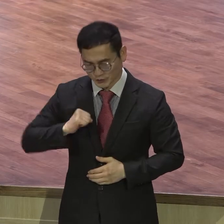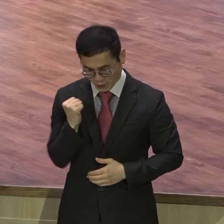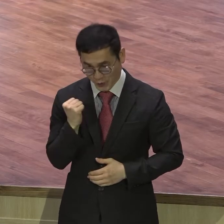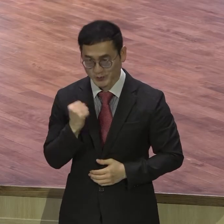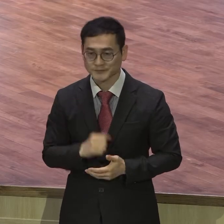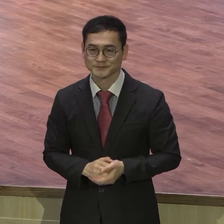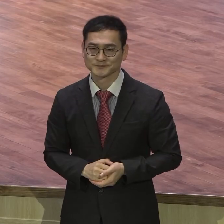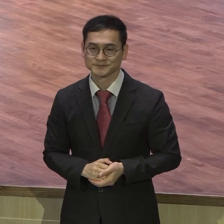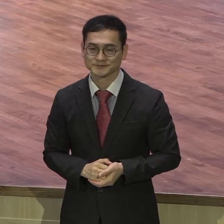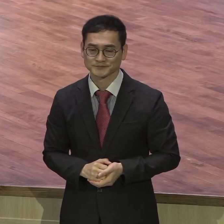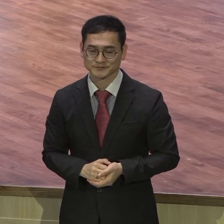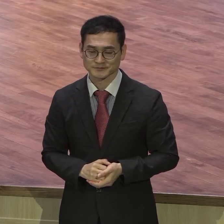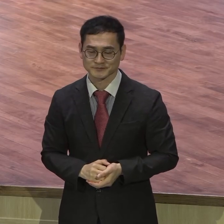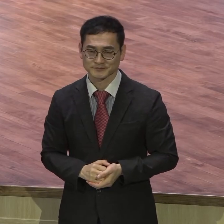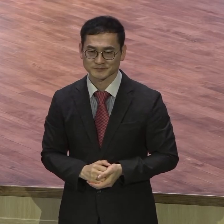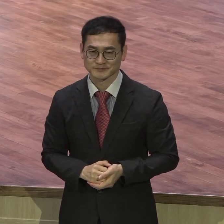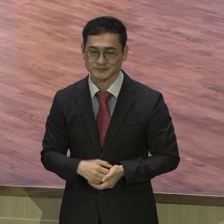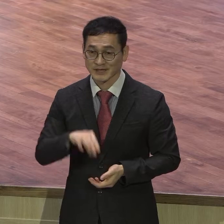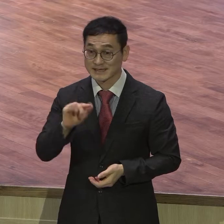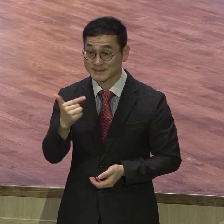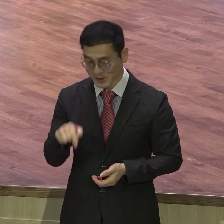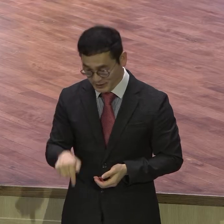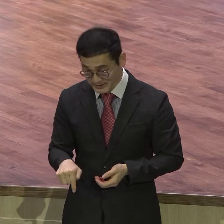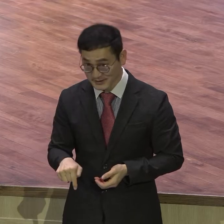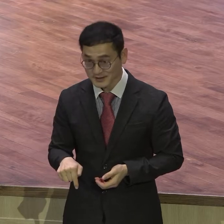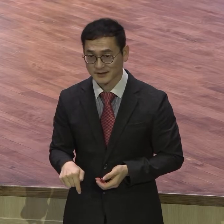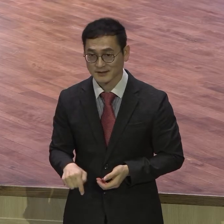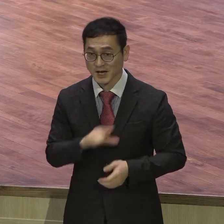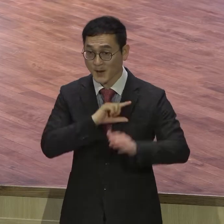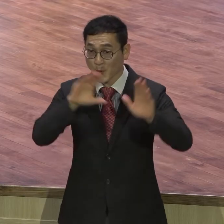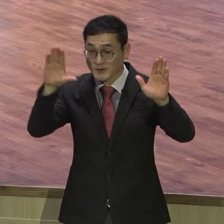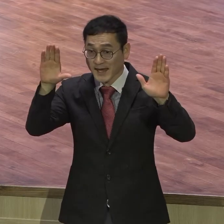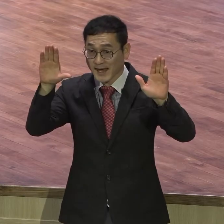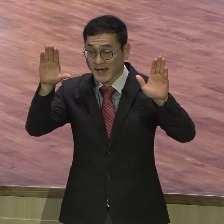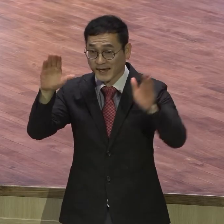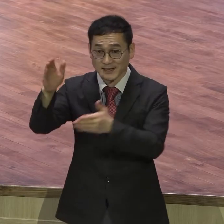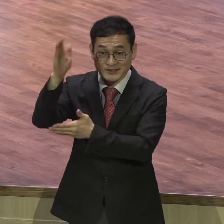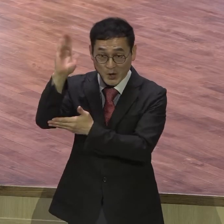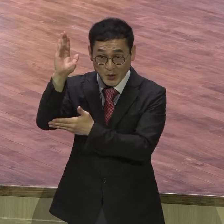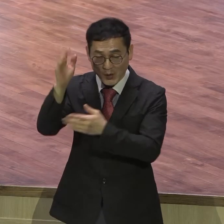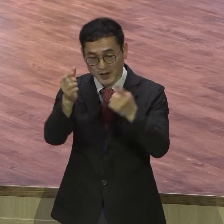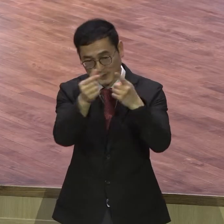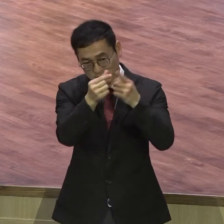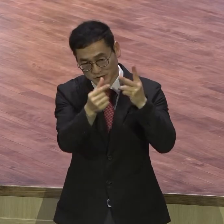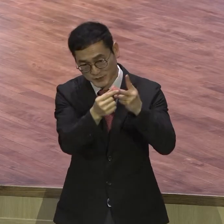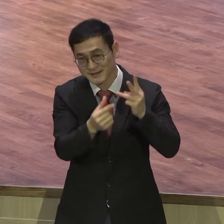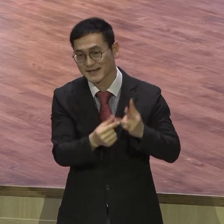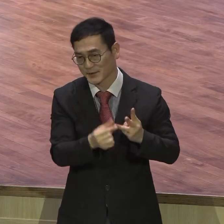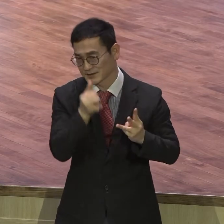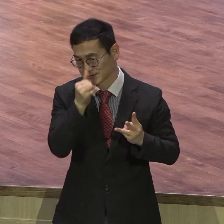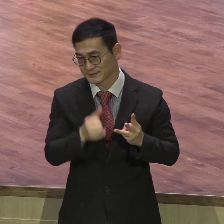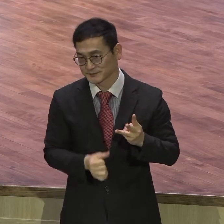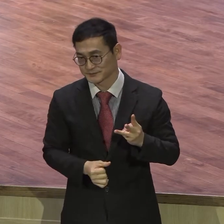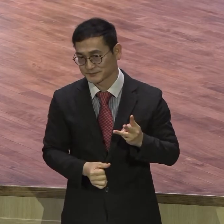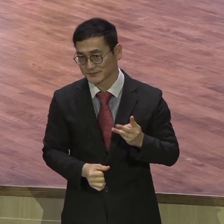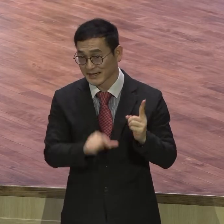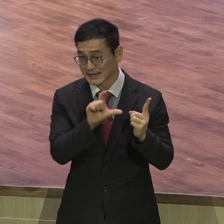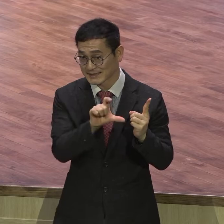신명기에는 세 분에 걸쳐서 모세의 고별설교가 여기에 기록이 되어 있습니다. 1장부터 4장까지